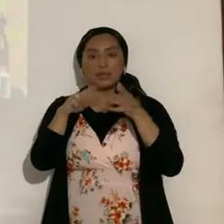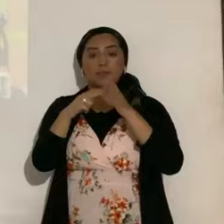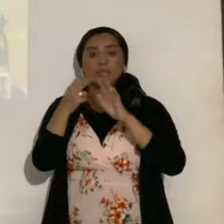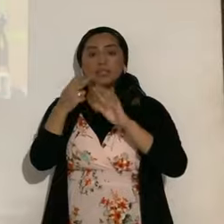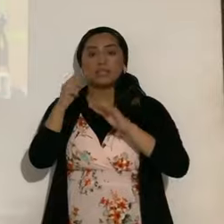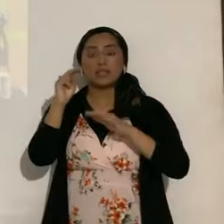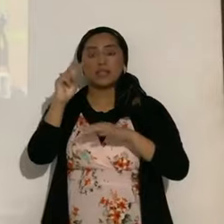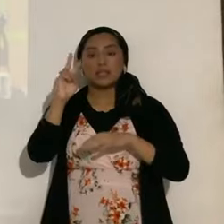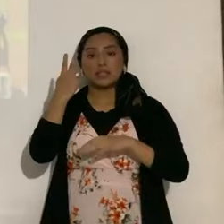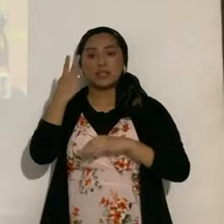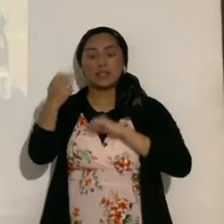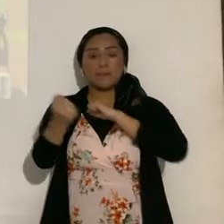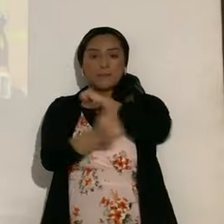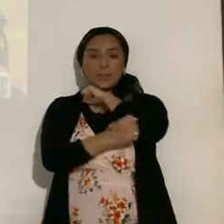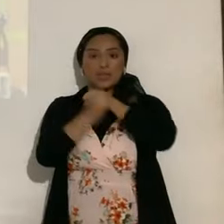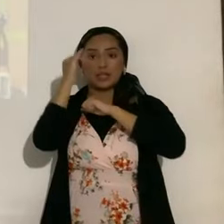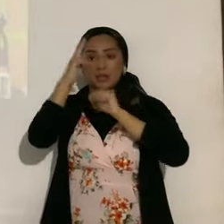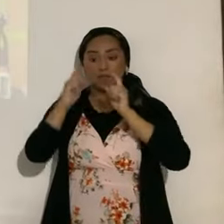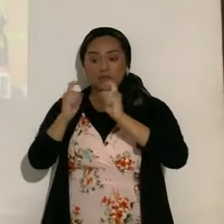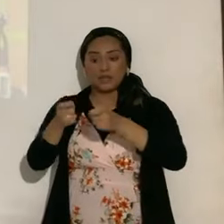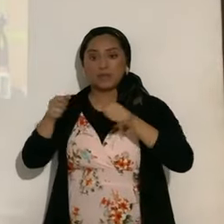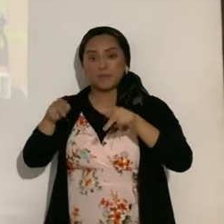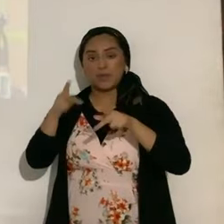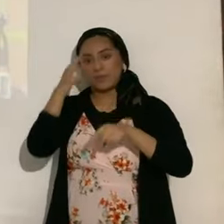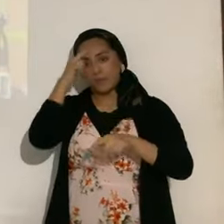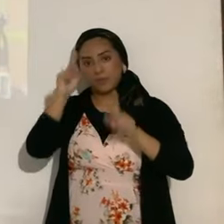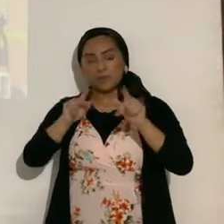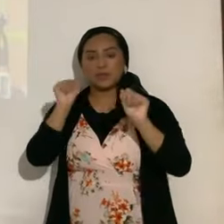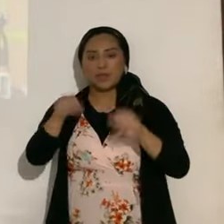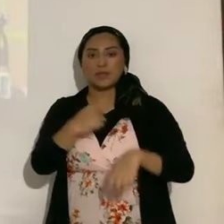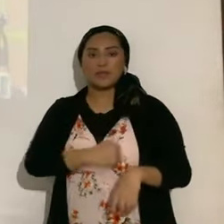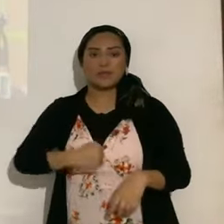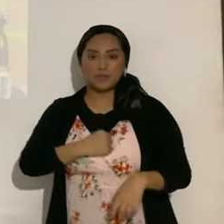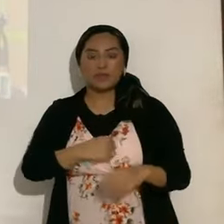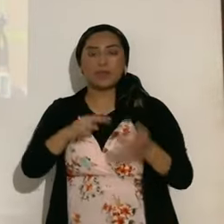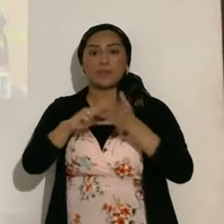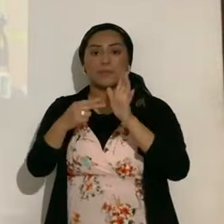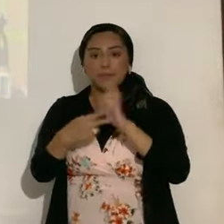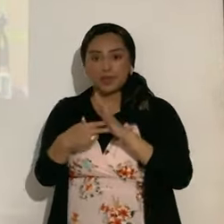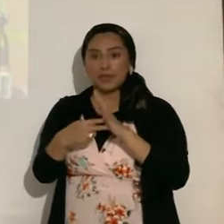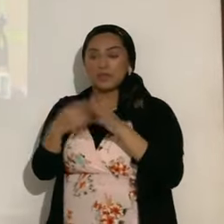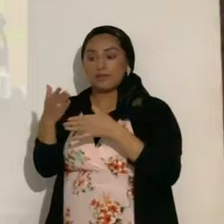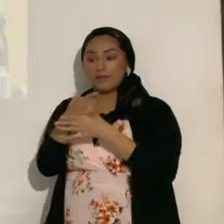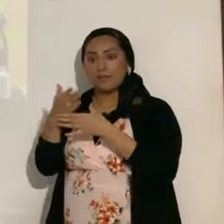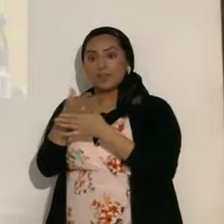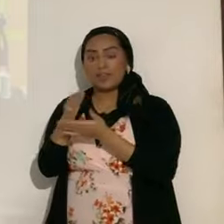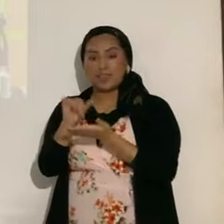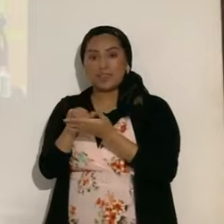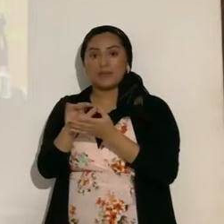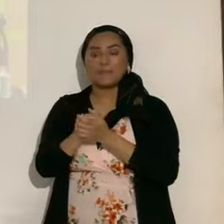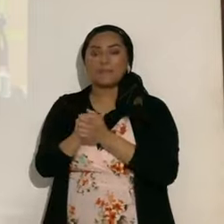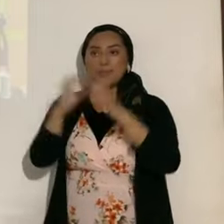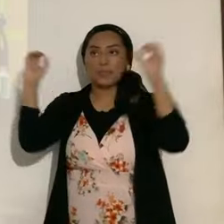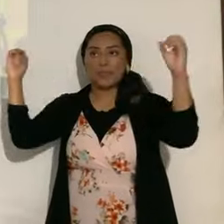segunda oportunidad que da el Eterno para que la gente se arrepienta. Por lo tanto, la señal entre ese eclipse híbrido y el eclipse penumbral,